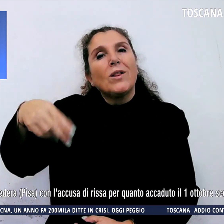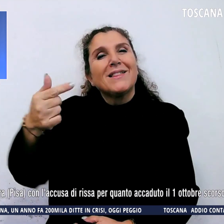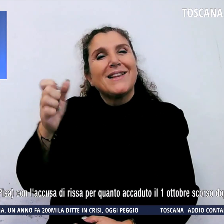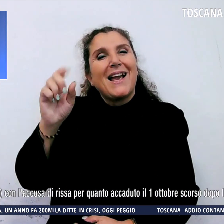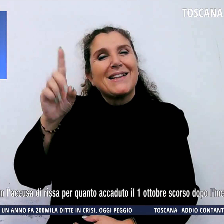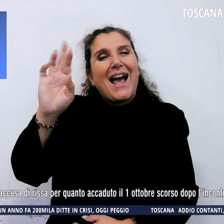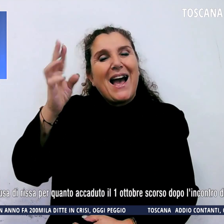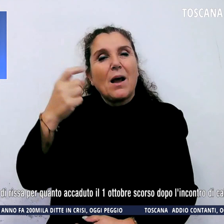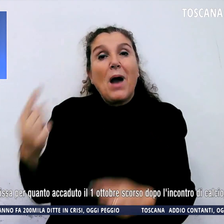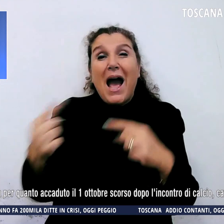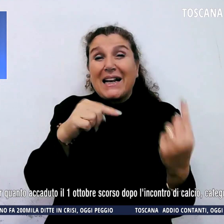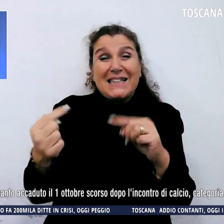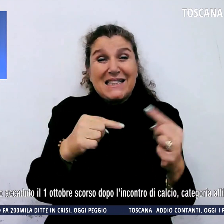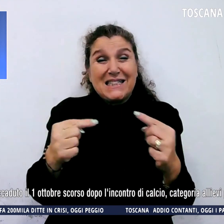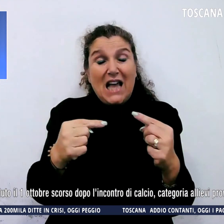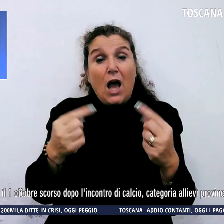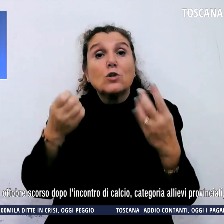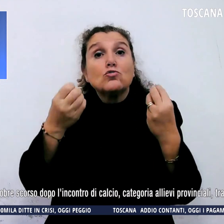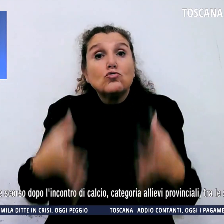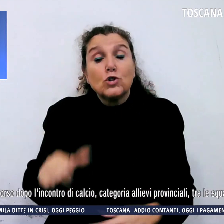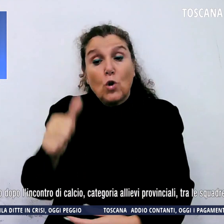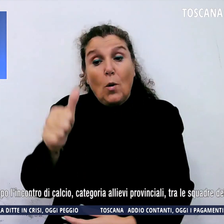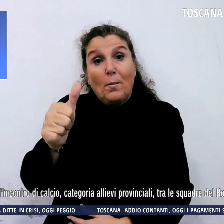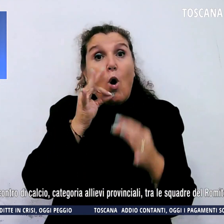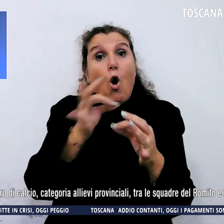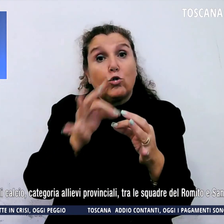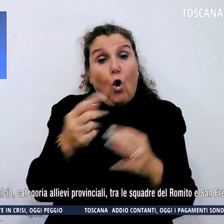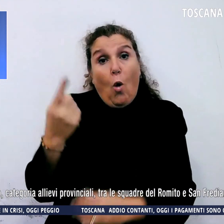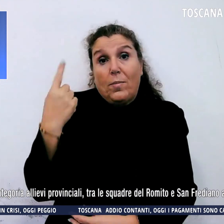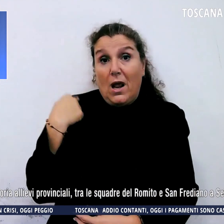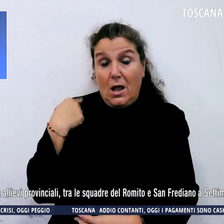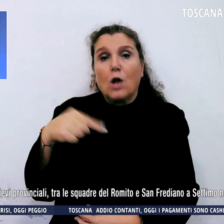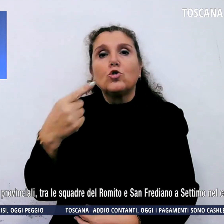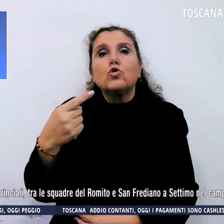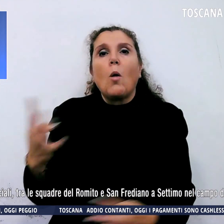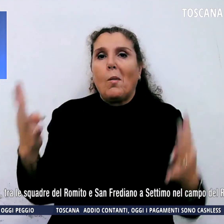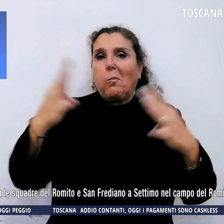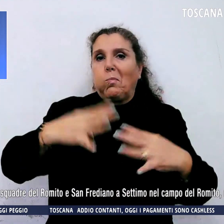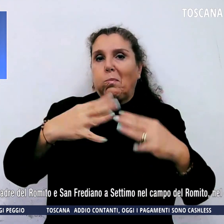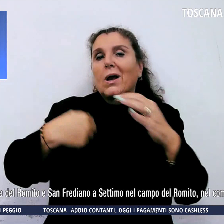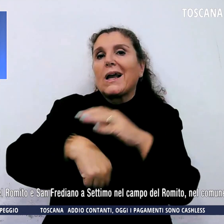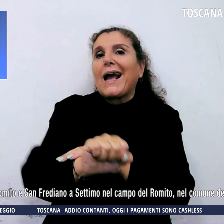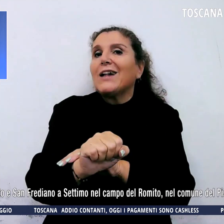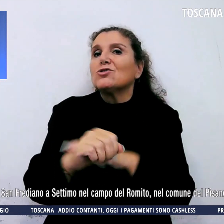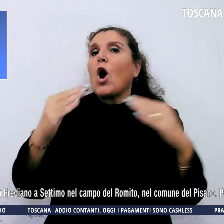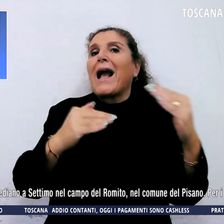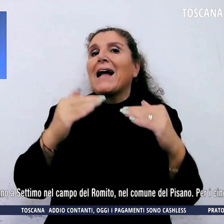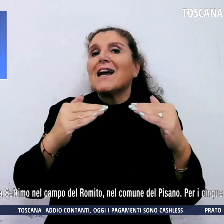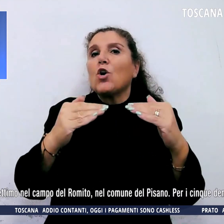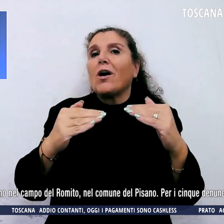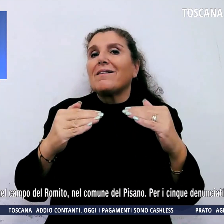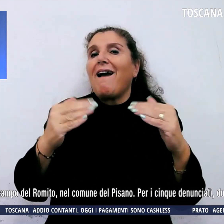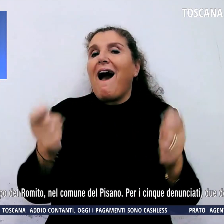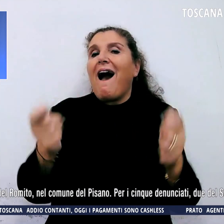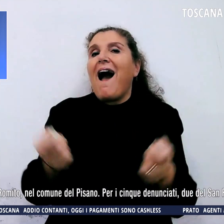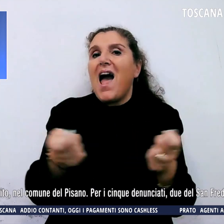quanto accaduto il primo ottobre scorso dopo l'incontro di calcio, categoria allievi provinciali, tra le